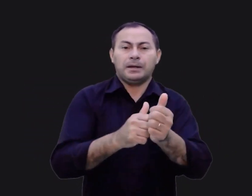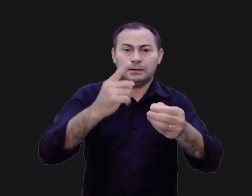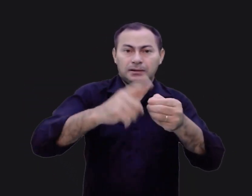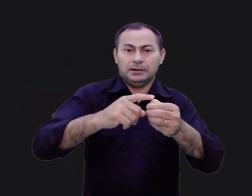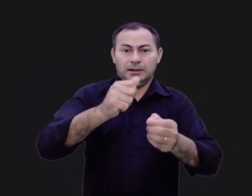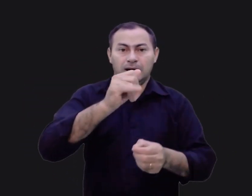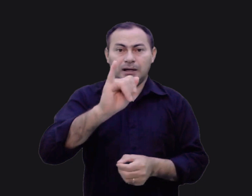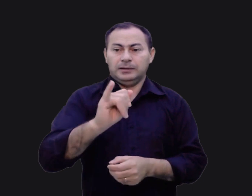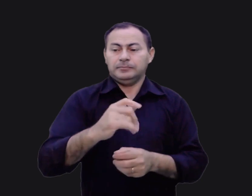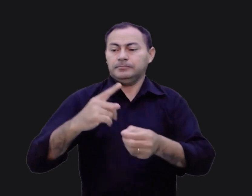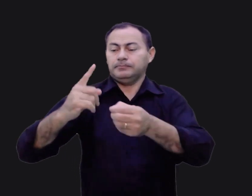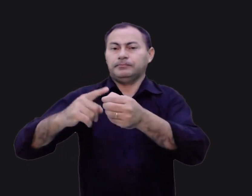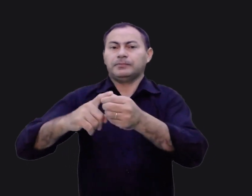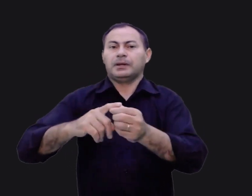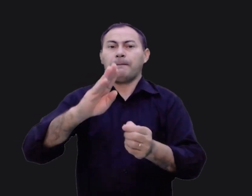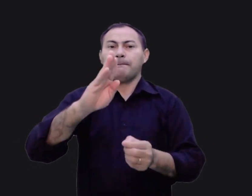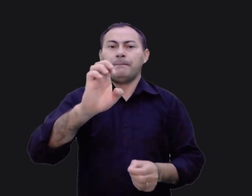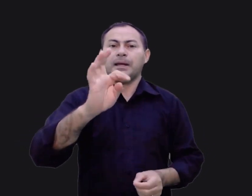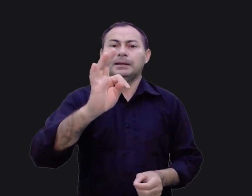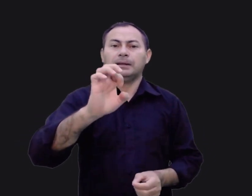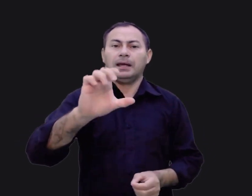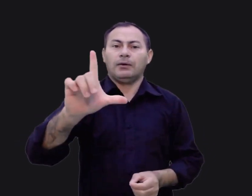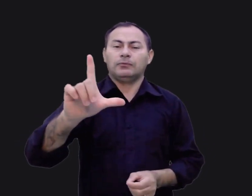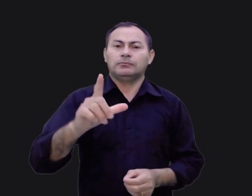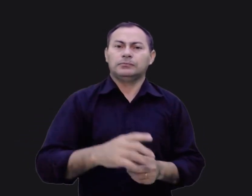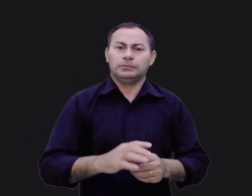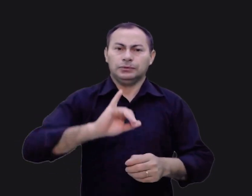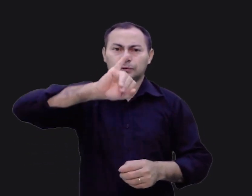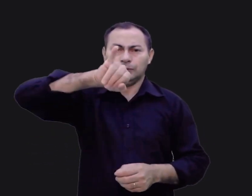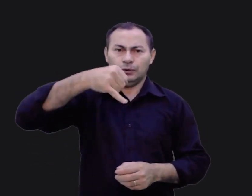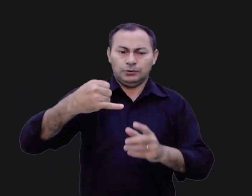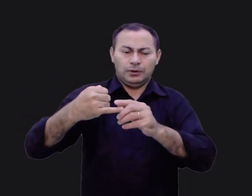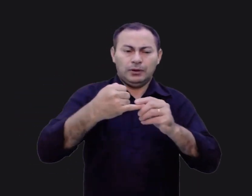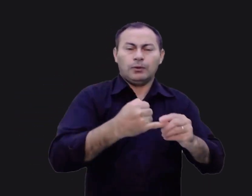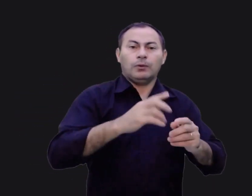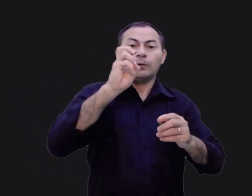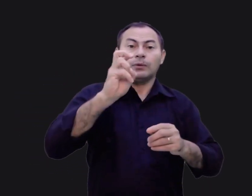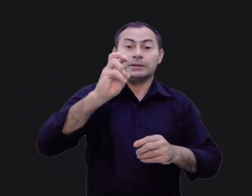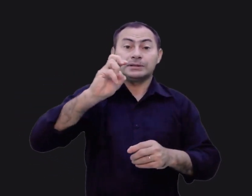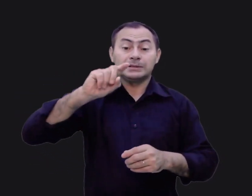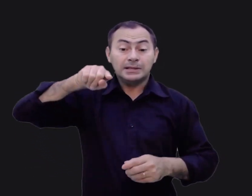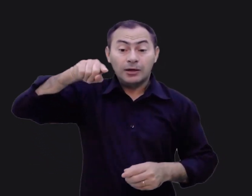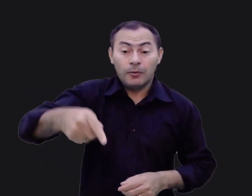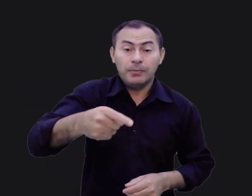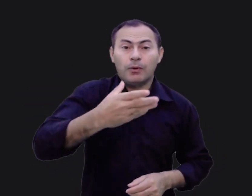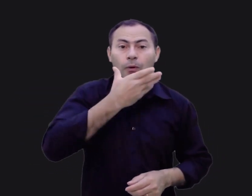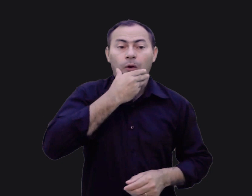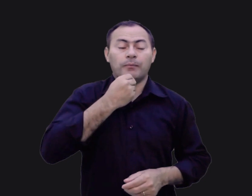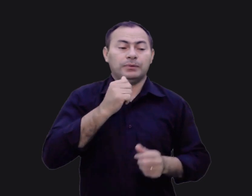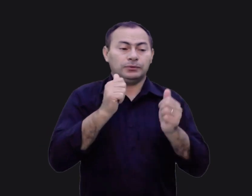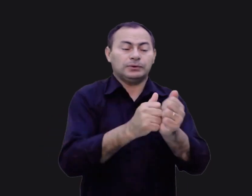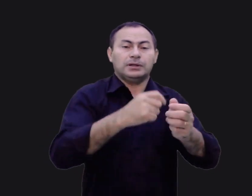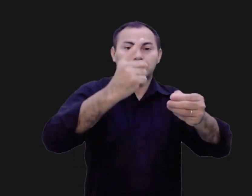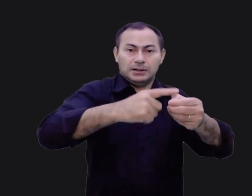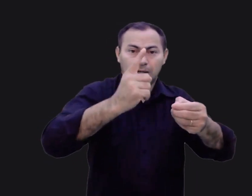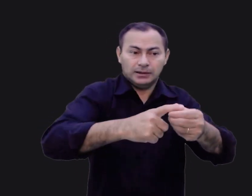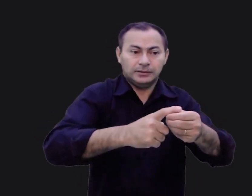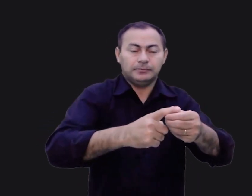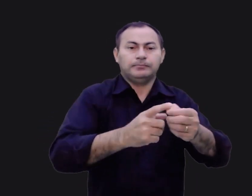Perto da cidade de Ai ficava a cidade de Betel. Josué colocou 5 mil homens a postos junto dessa cidade